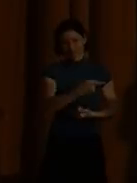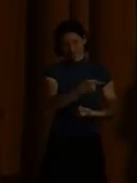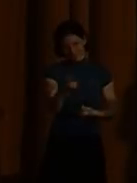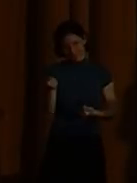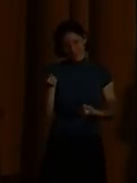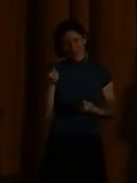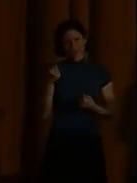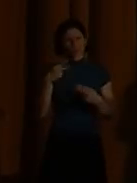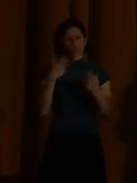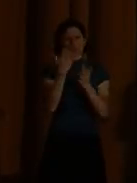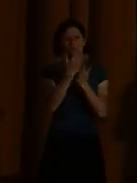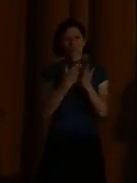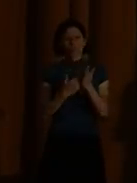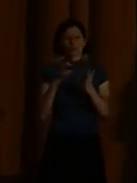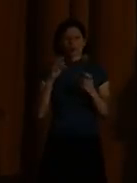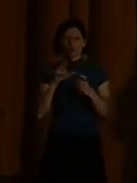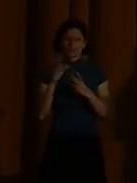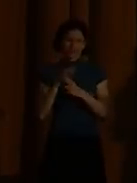von OSN